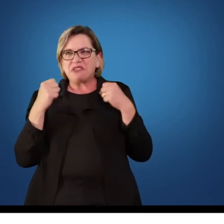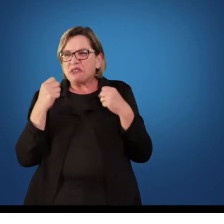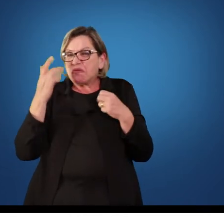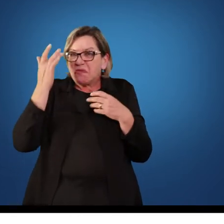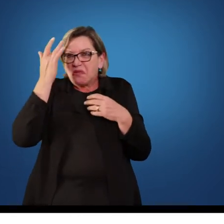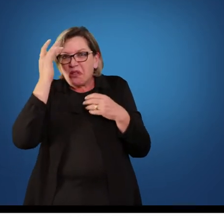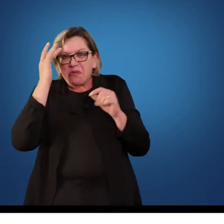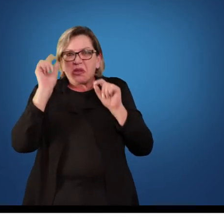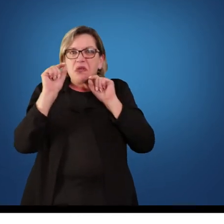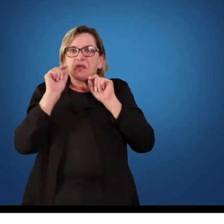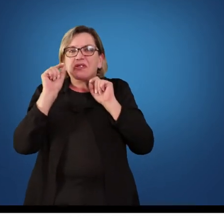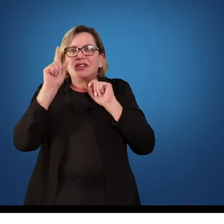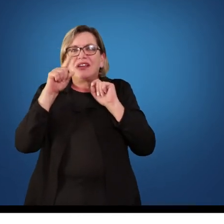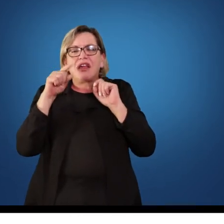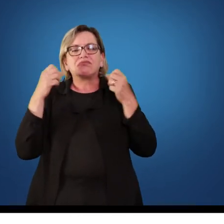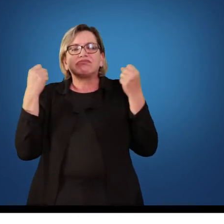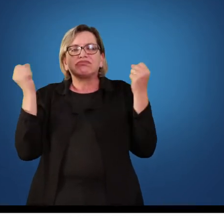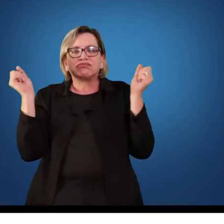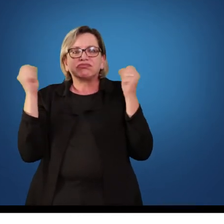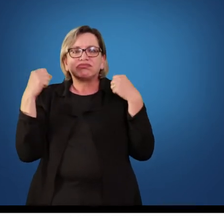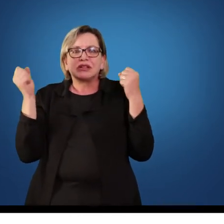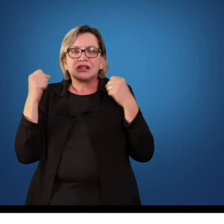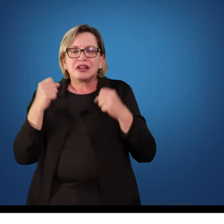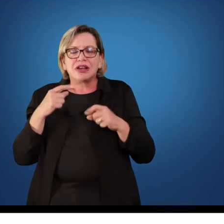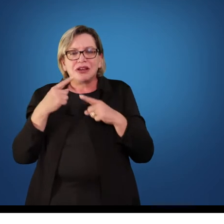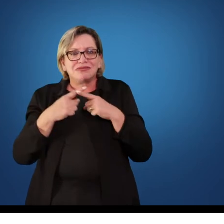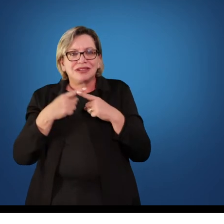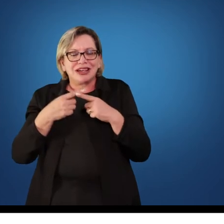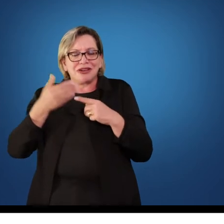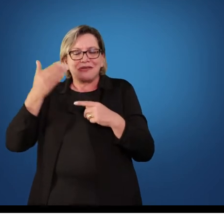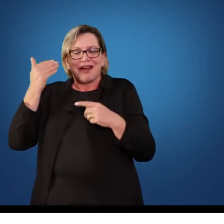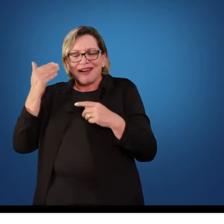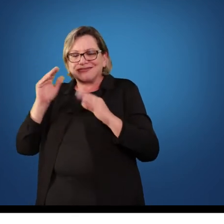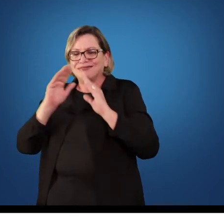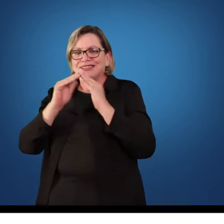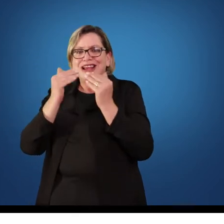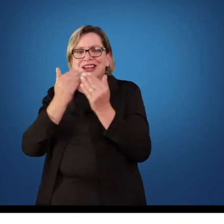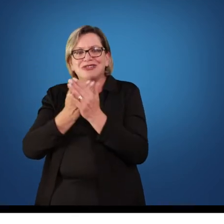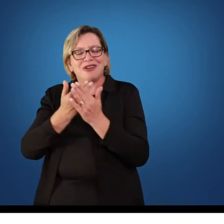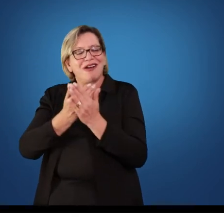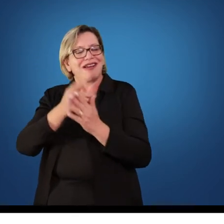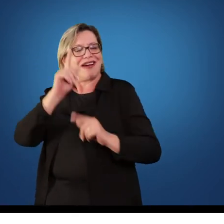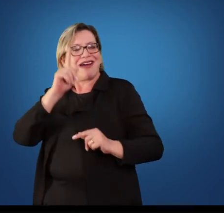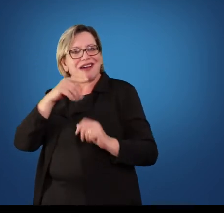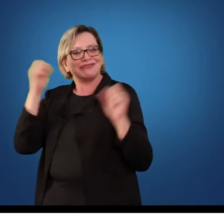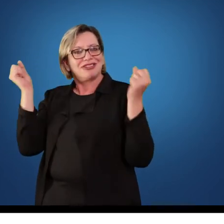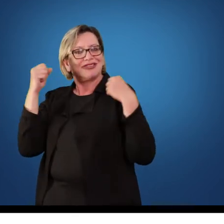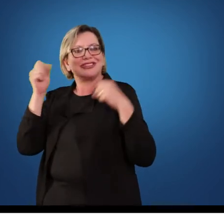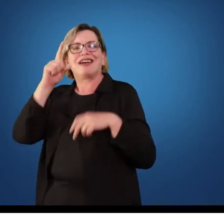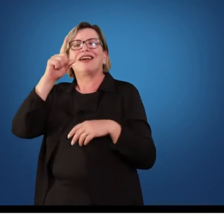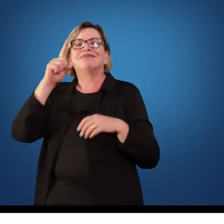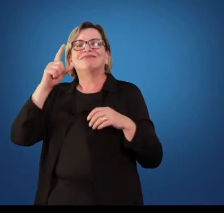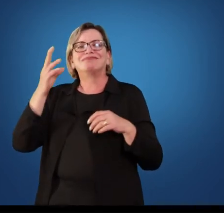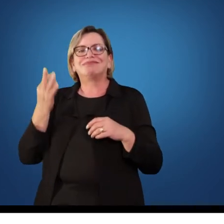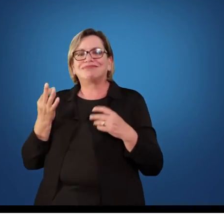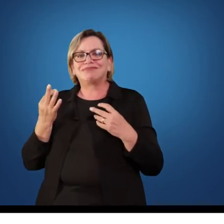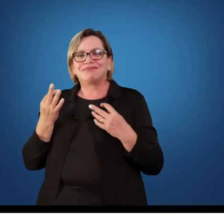que era Educação Física. Porque eu venho de uma época que Educação Física escolar era tecnicista. Então nós fazíamos um bimestre inteiro de andebol,